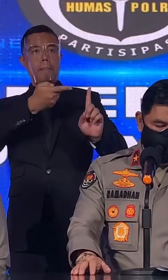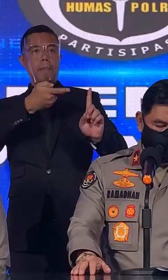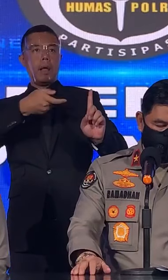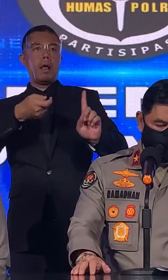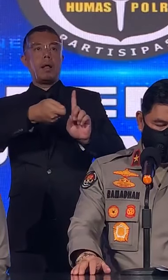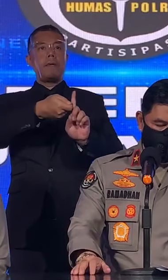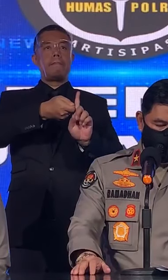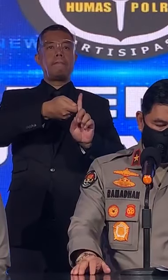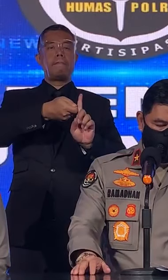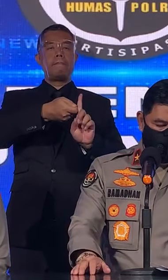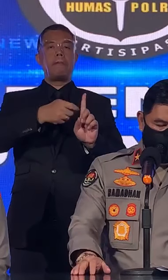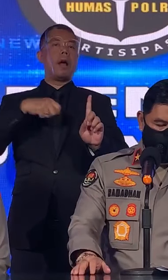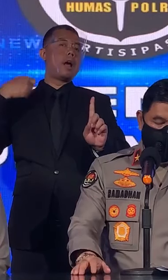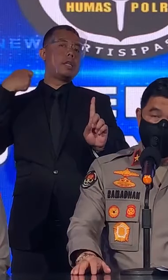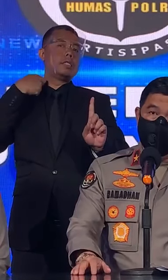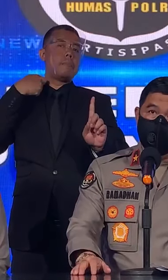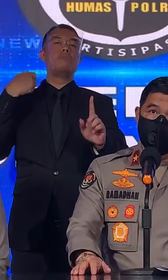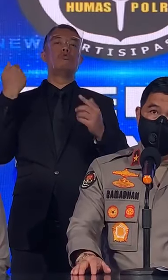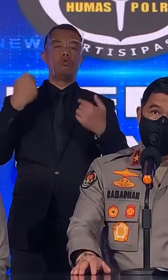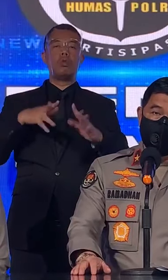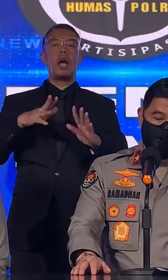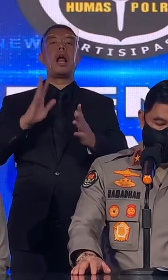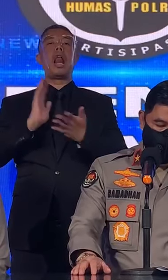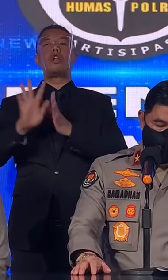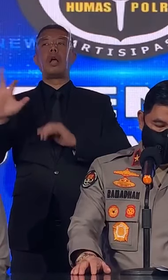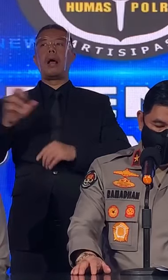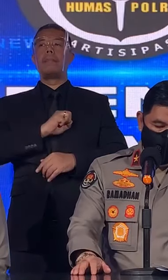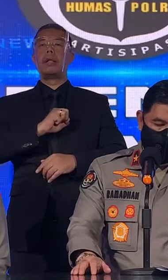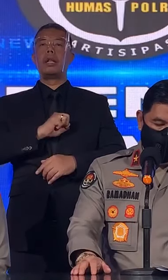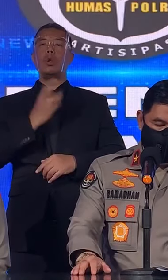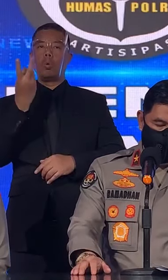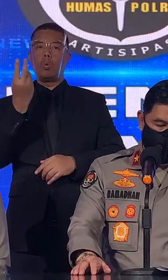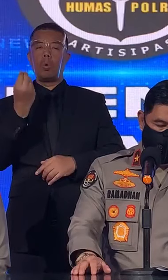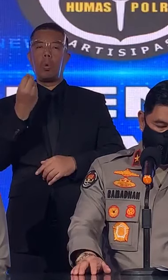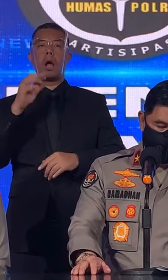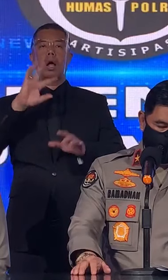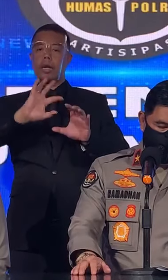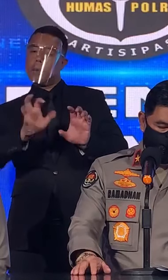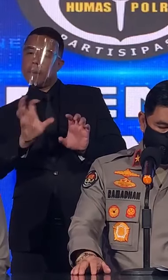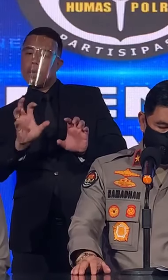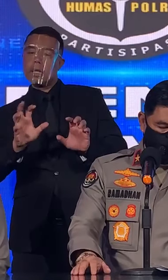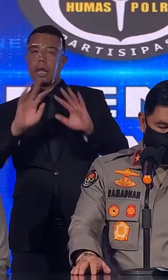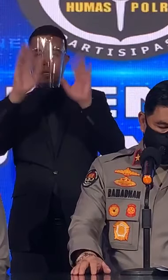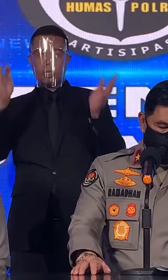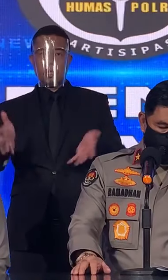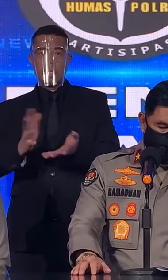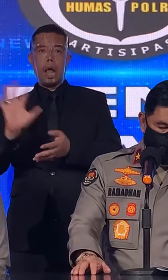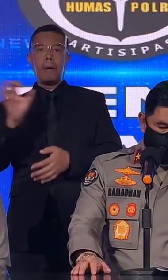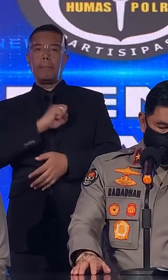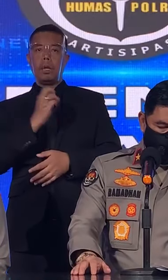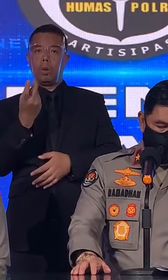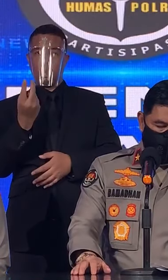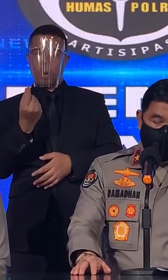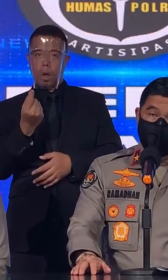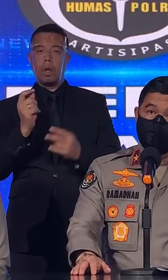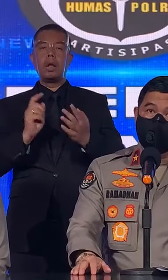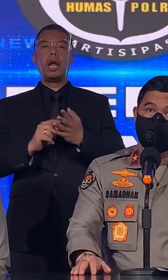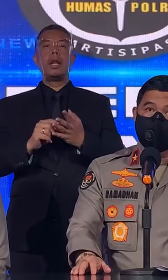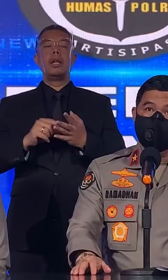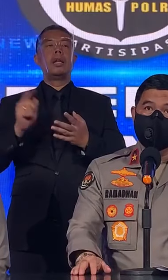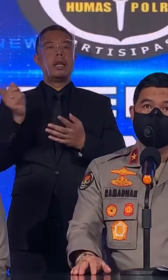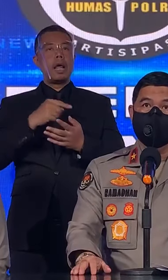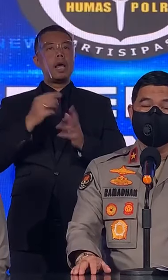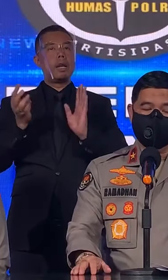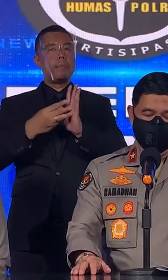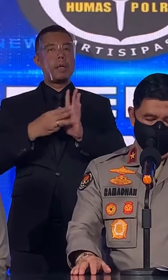sajam. Kemudian pelaku mengambil uang di berangkas, dan akibat